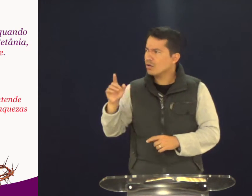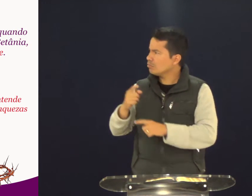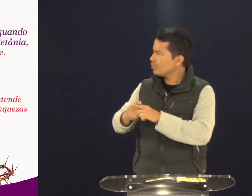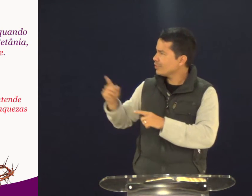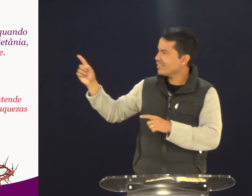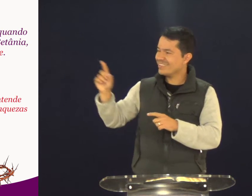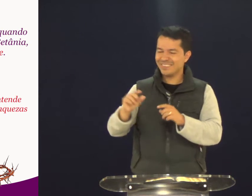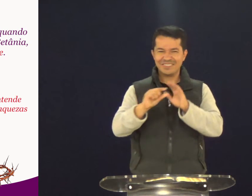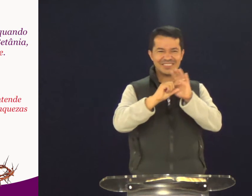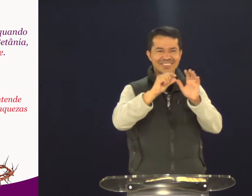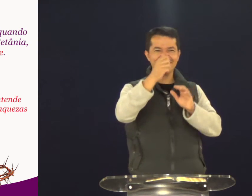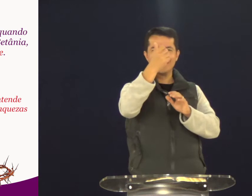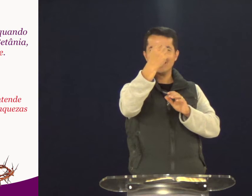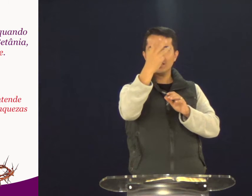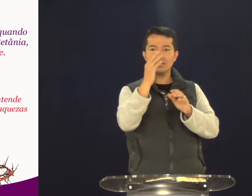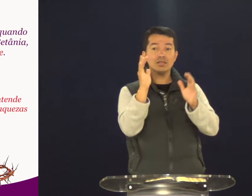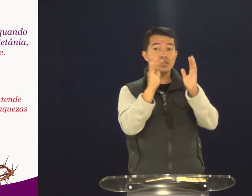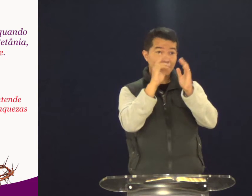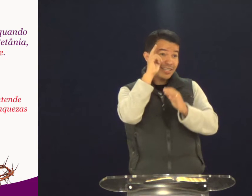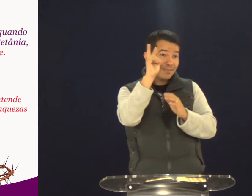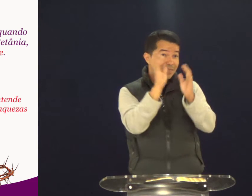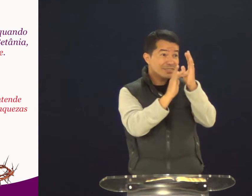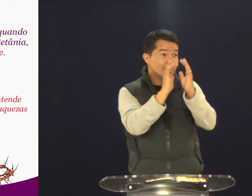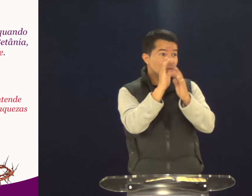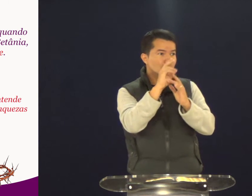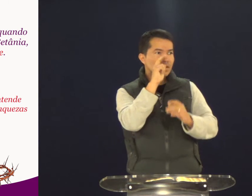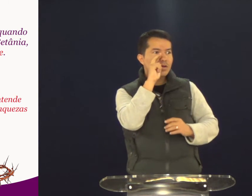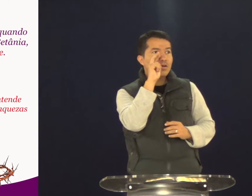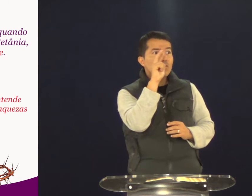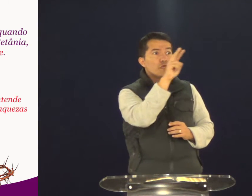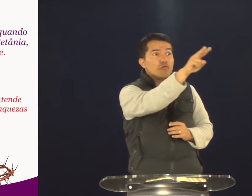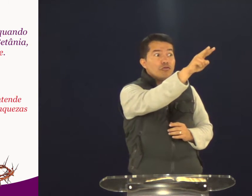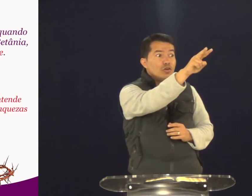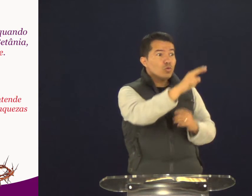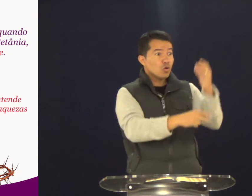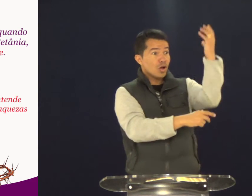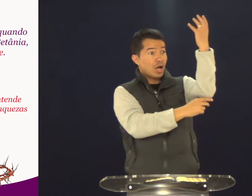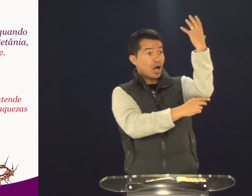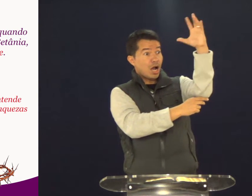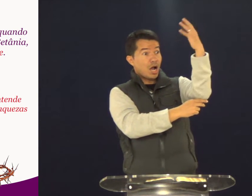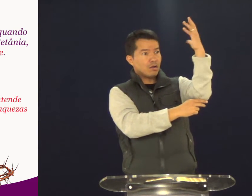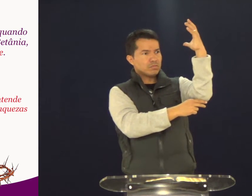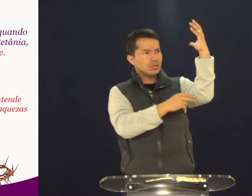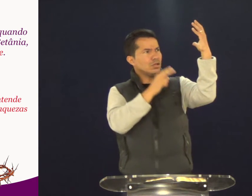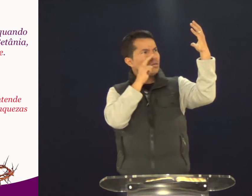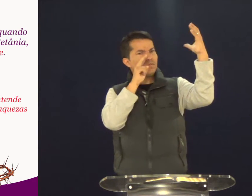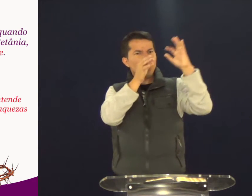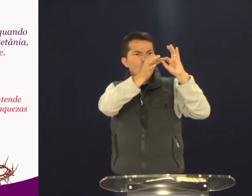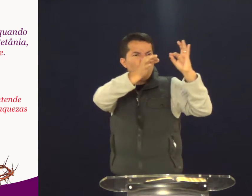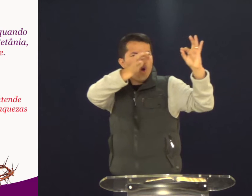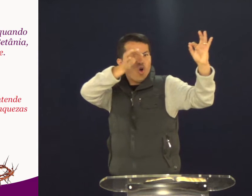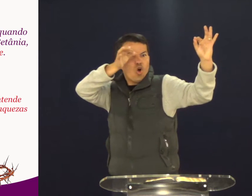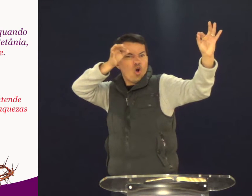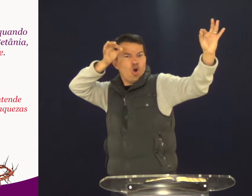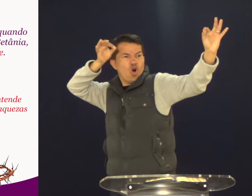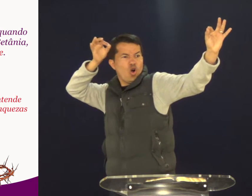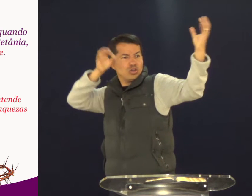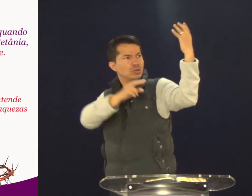Você veja que legal. No versículo 13, Jesus viu a figueira ao longe.